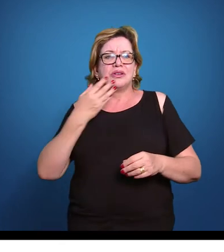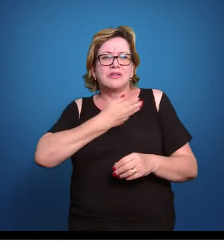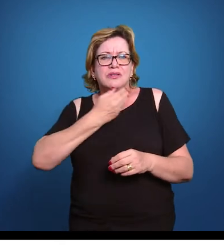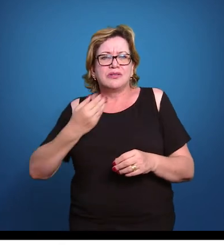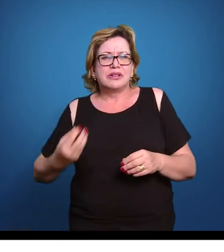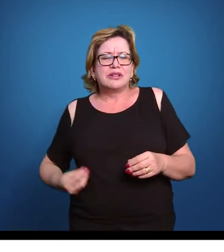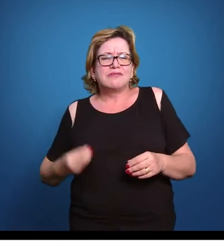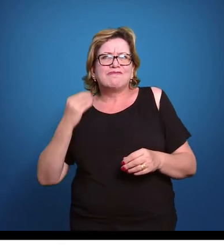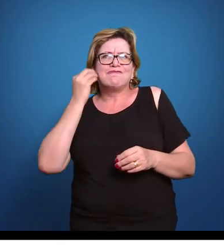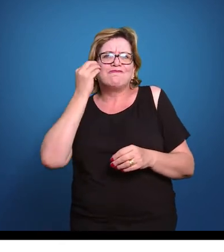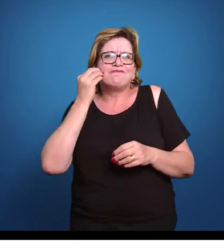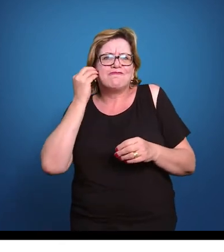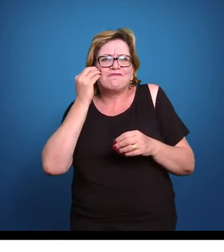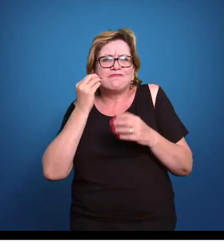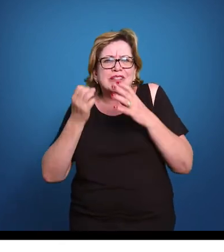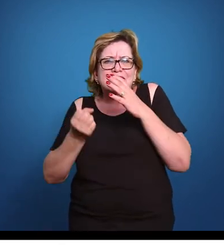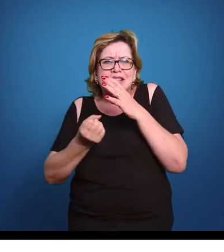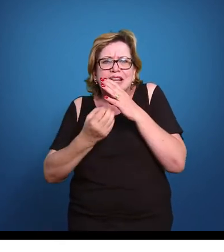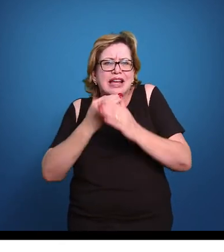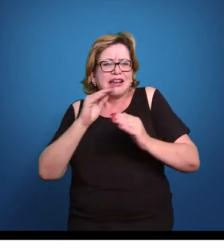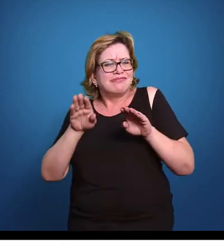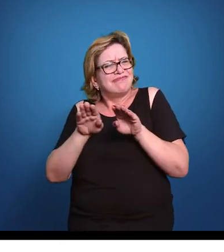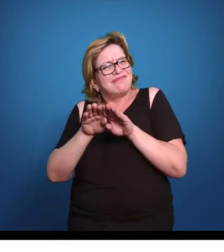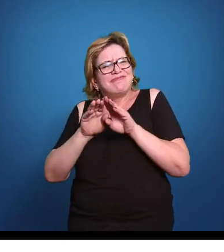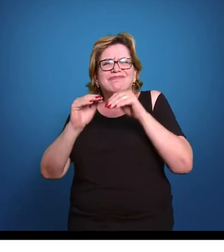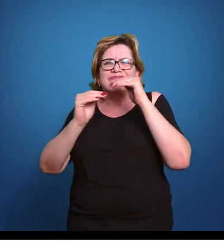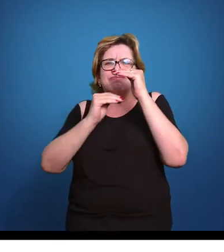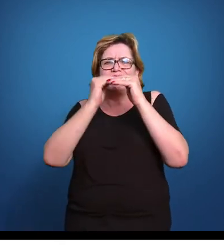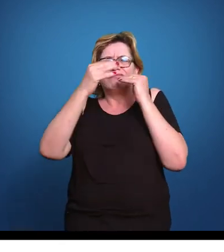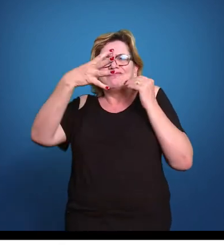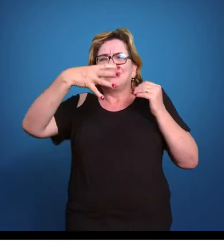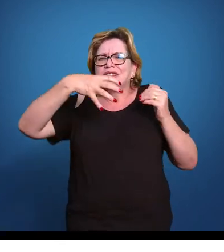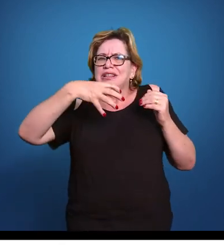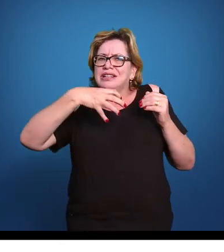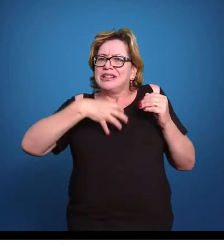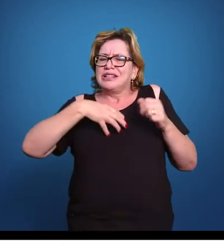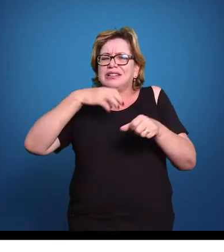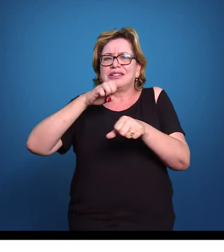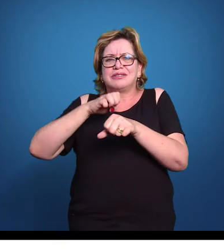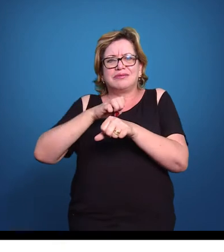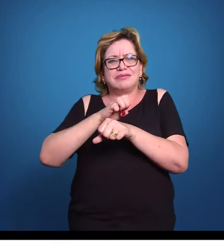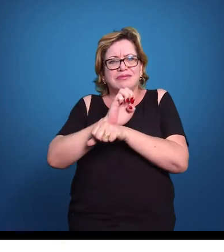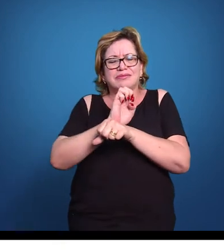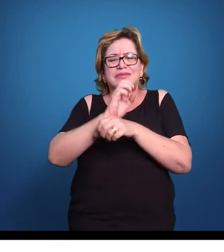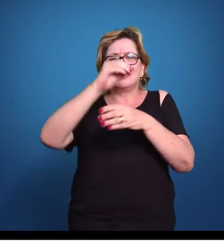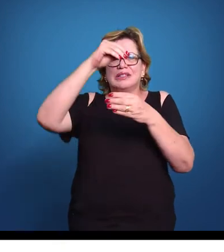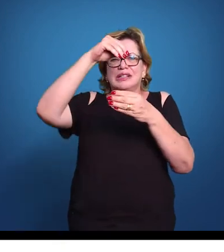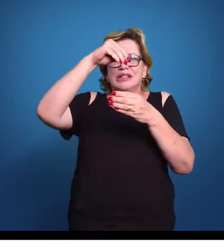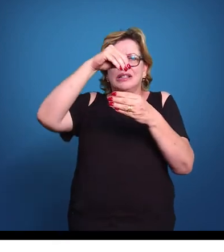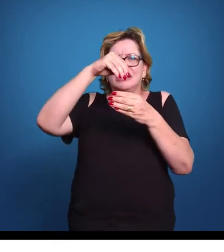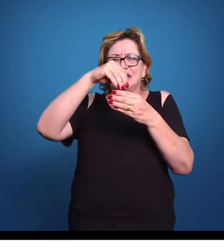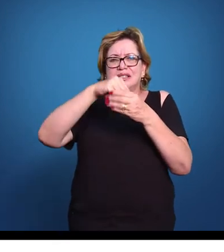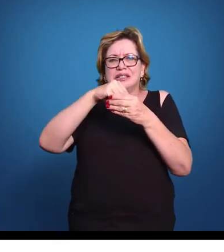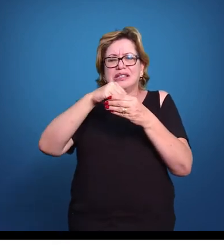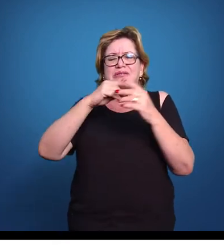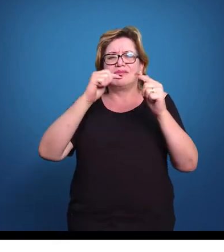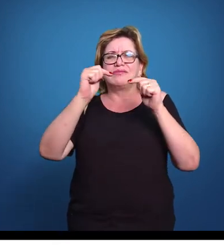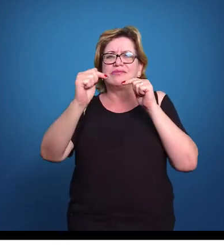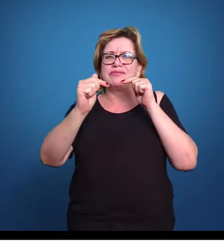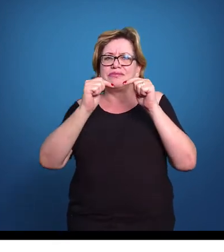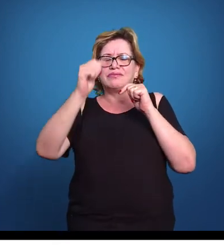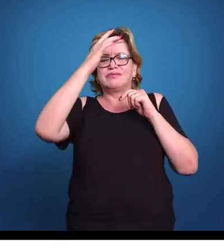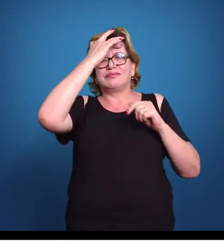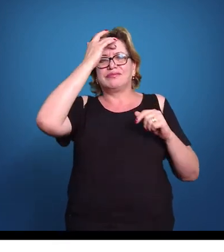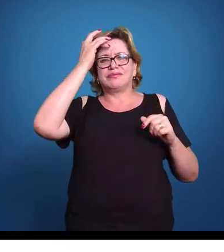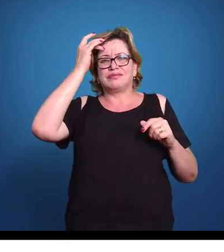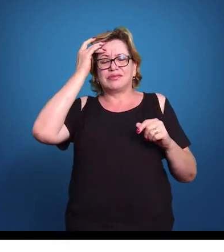criar um perfil, desenvolver uma personalidade empreendedora dentro dos seus trabalhos. Então, é